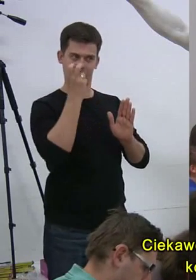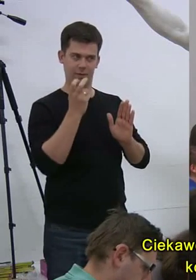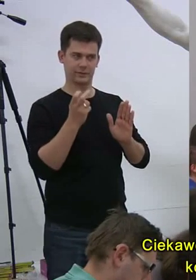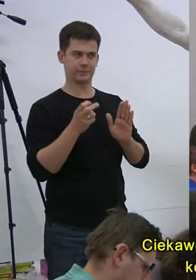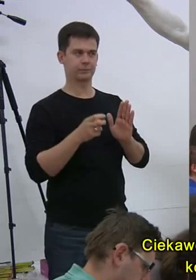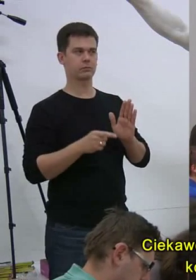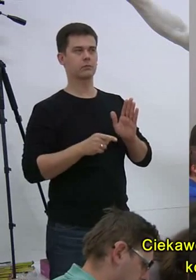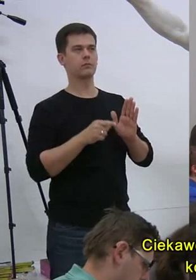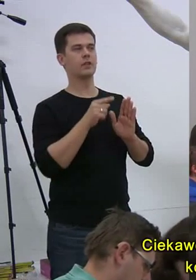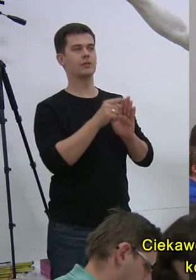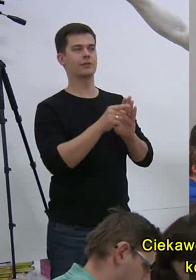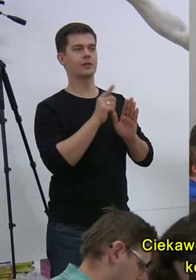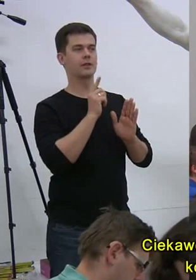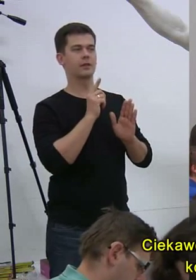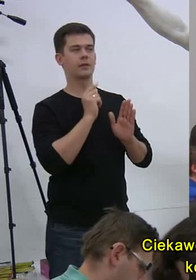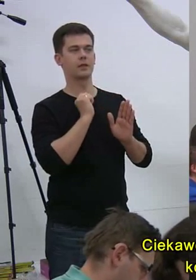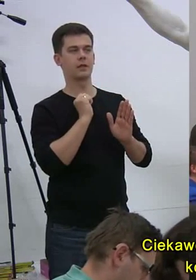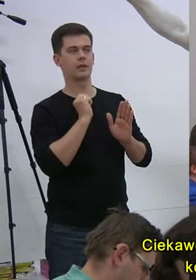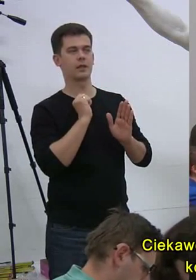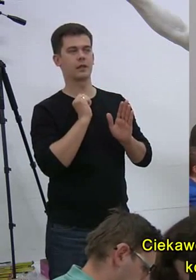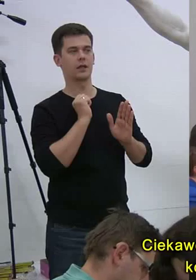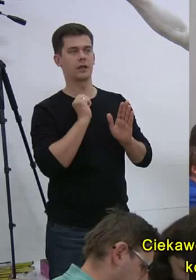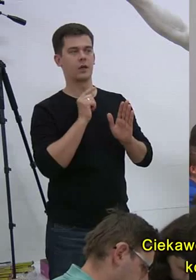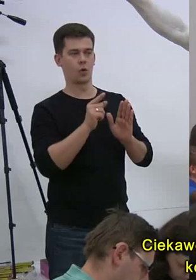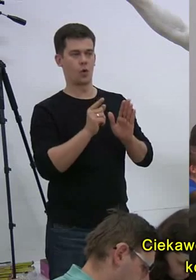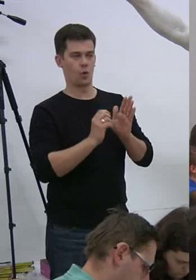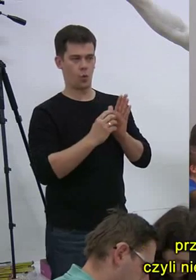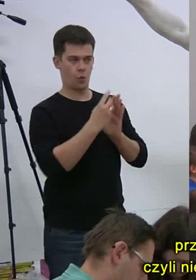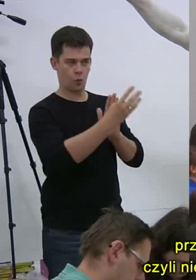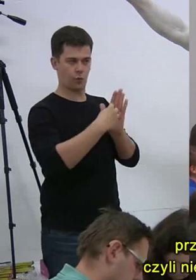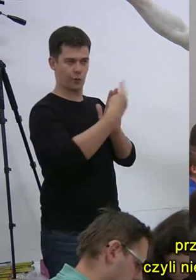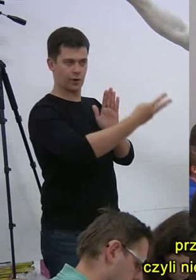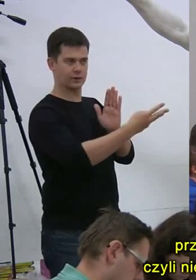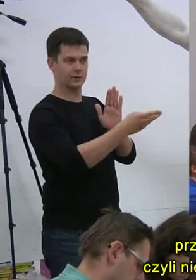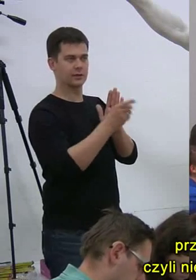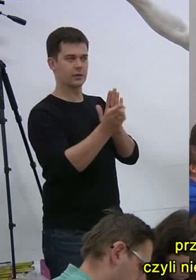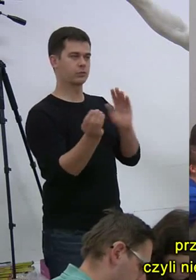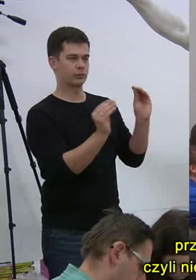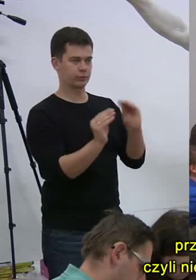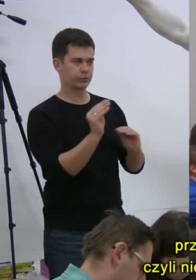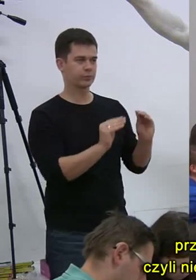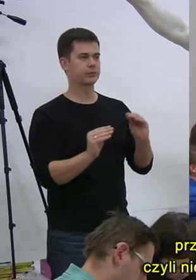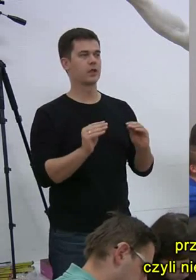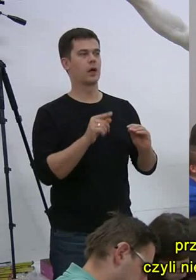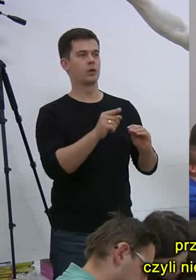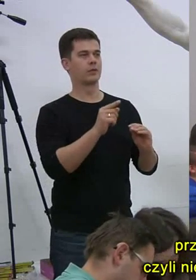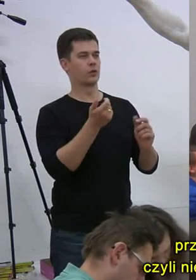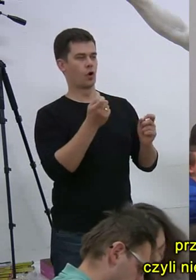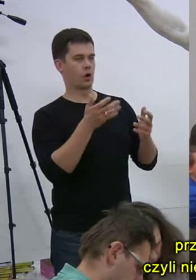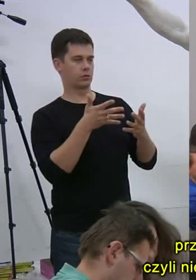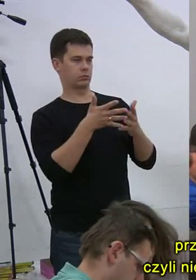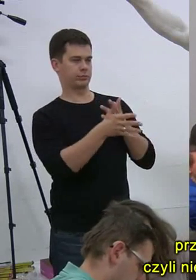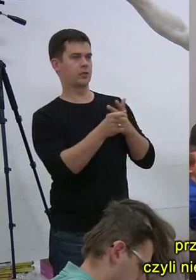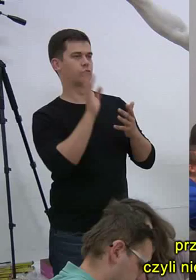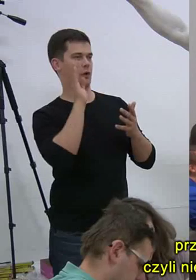właściwie przez ten układ tej kompozycji z plasteliny, Przebija się też ta